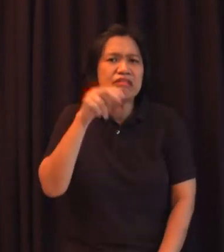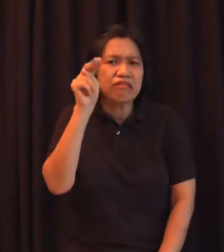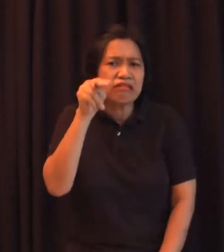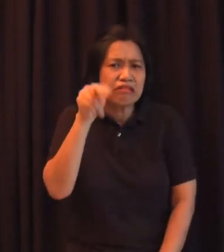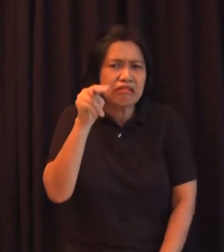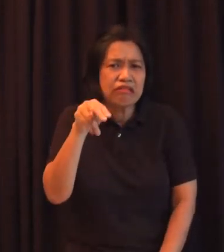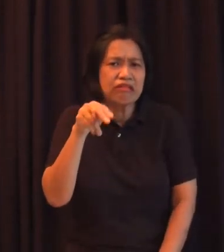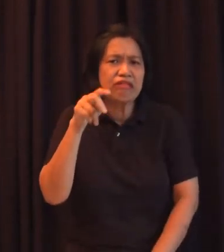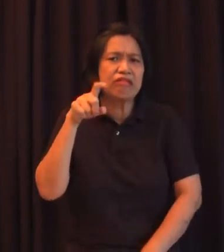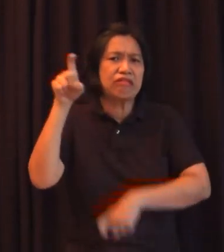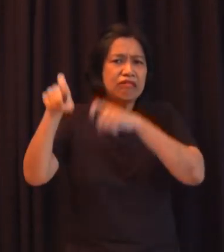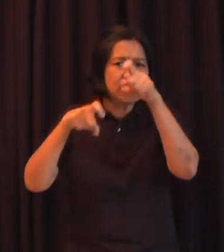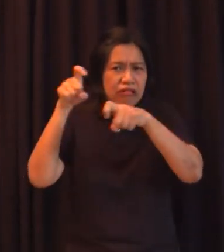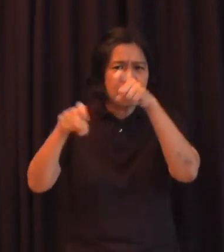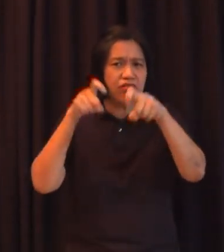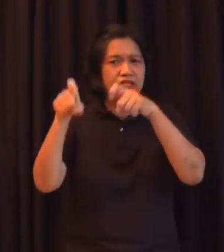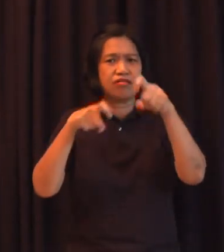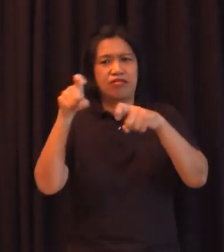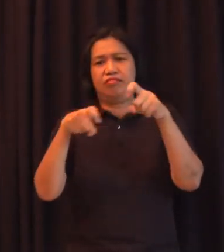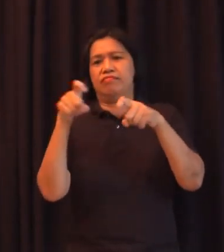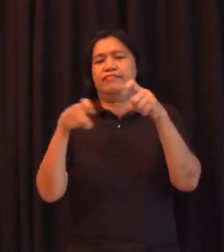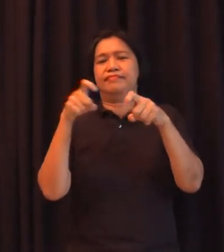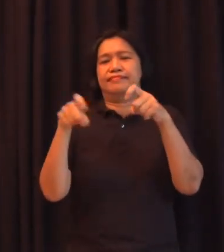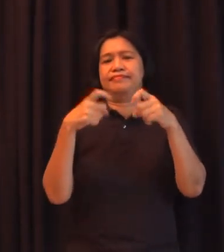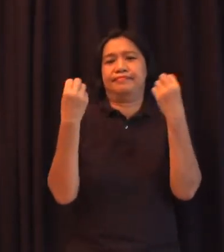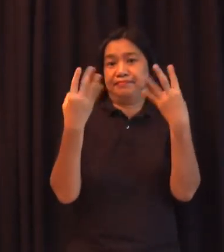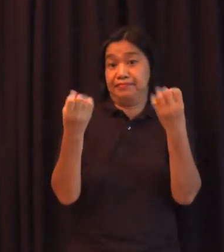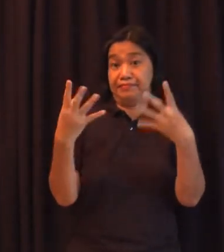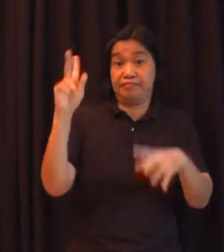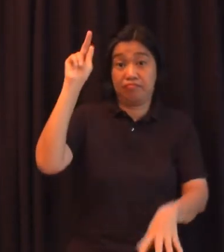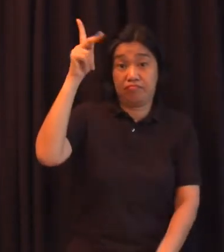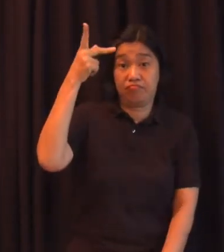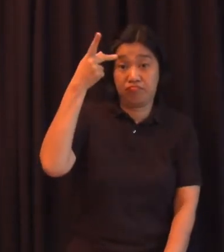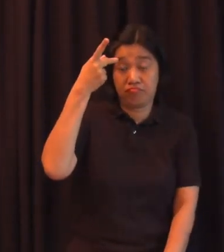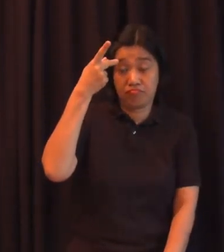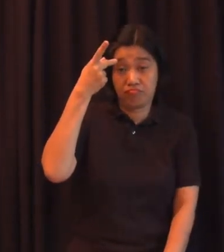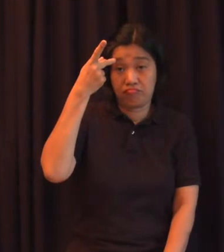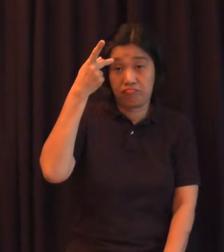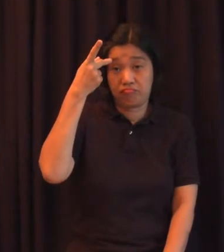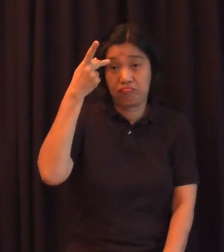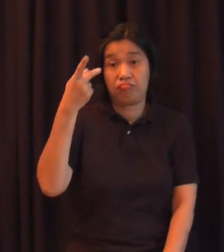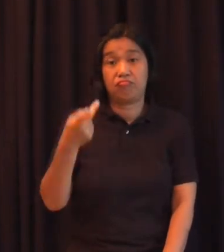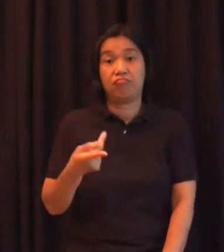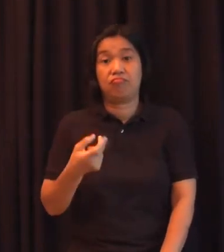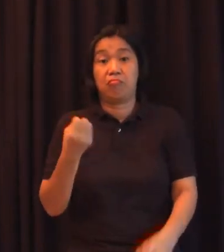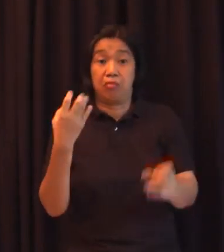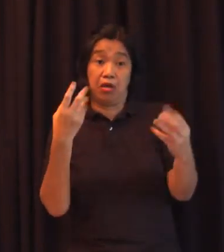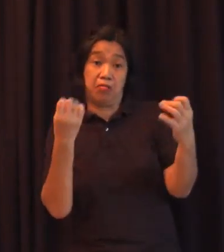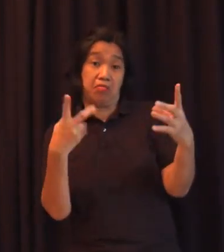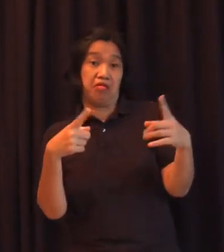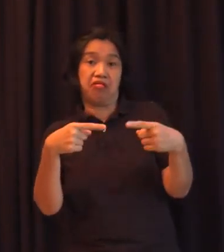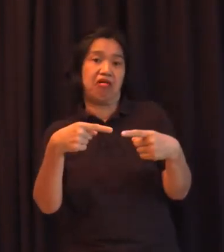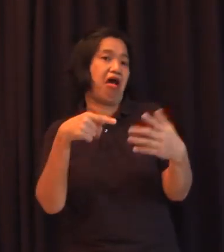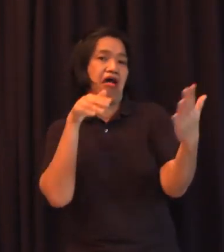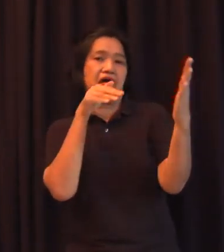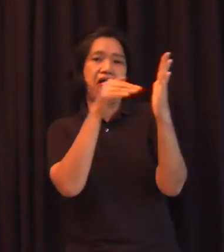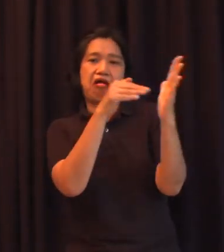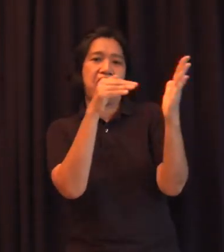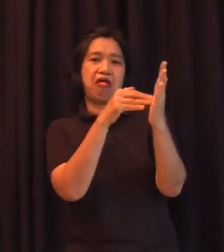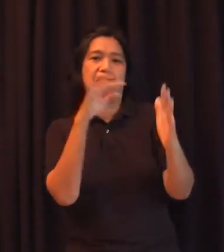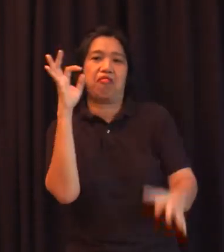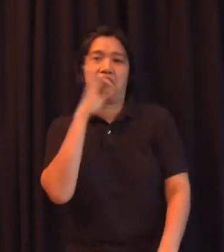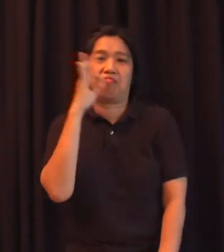Maraming mga politiko at saka yung mga kontra sa Pilipino lagi naghahanap ng mga